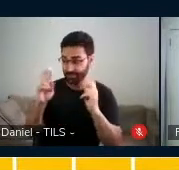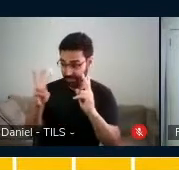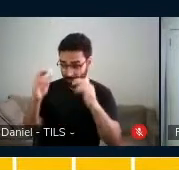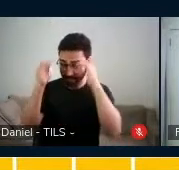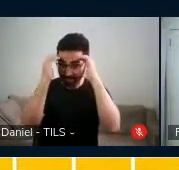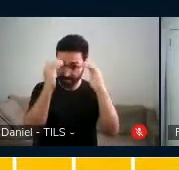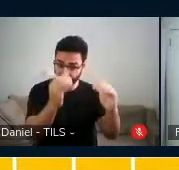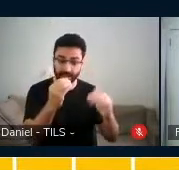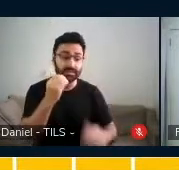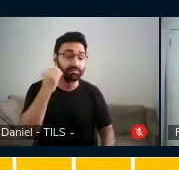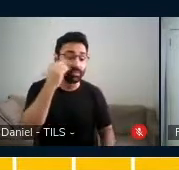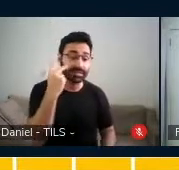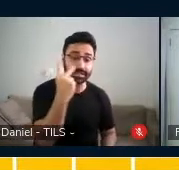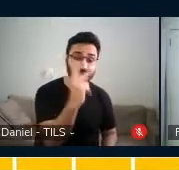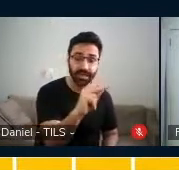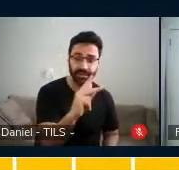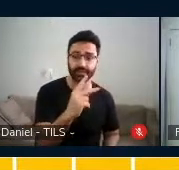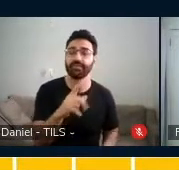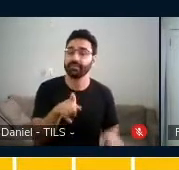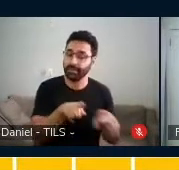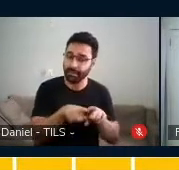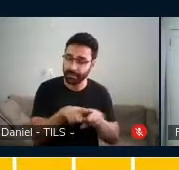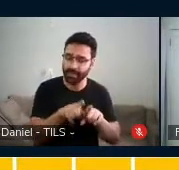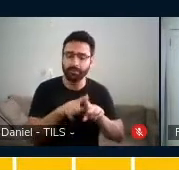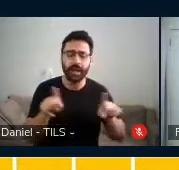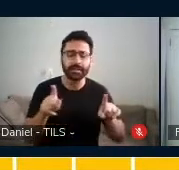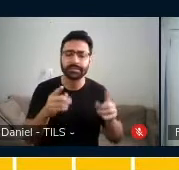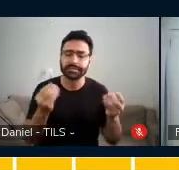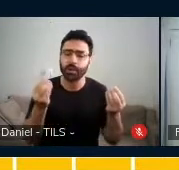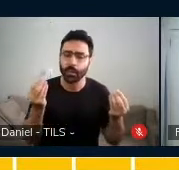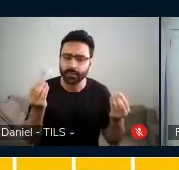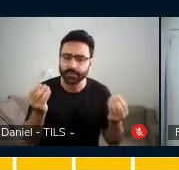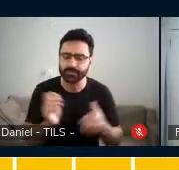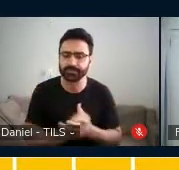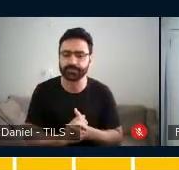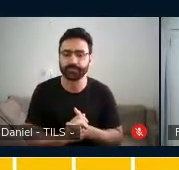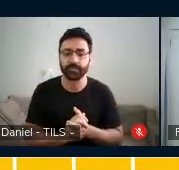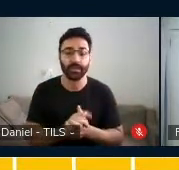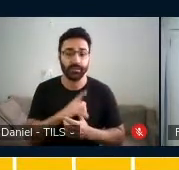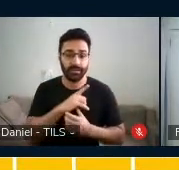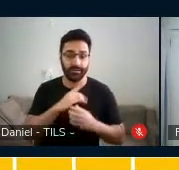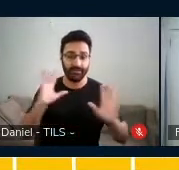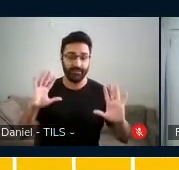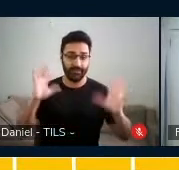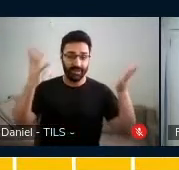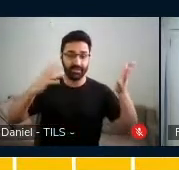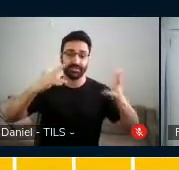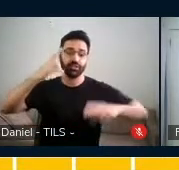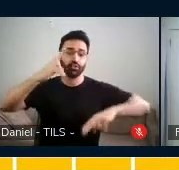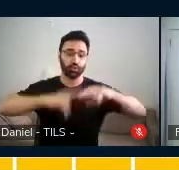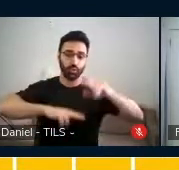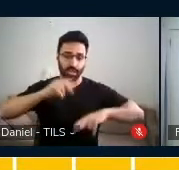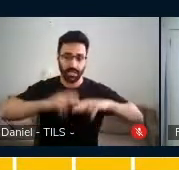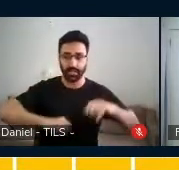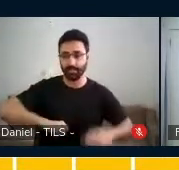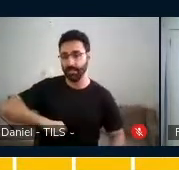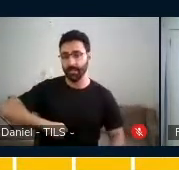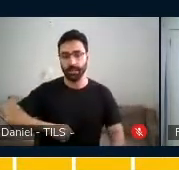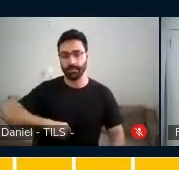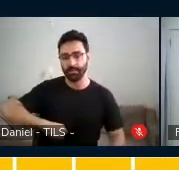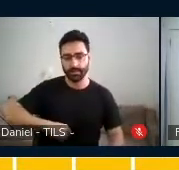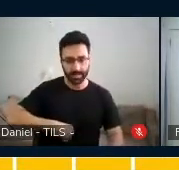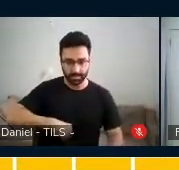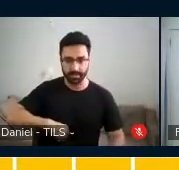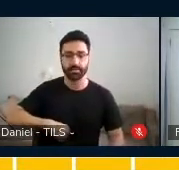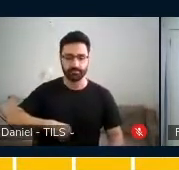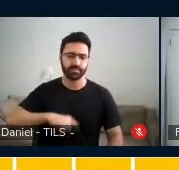vivências sonoras. Como isso aconteceu? A gente teve a festa junina, é uma festividade que